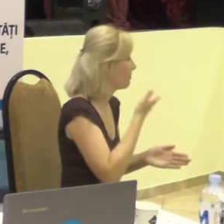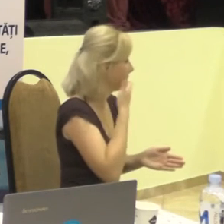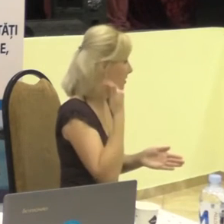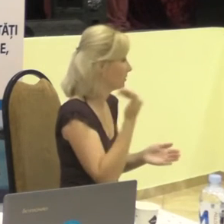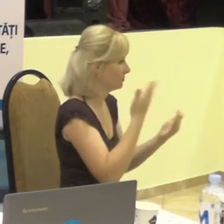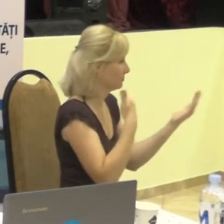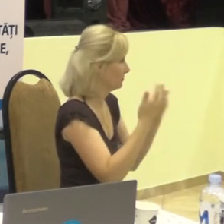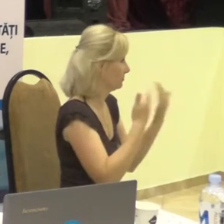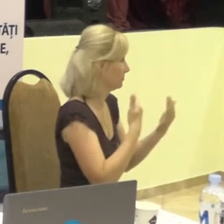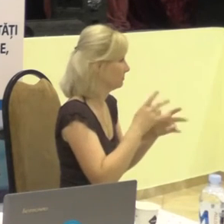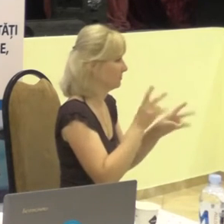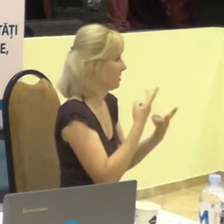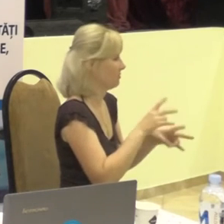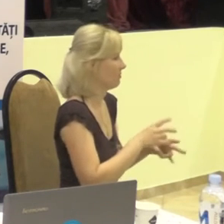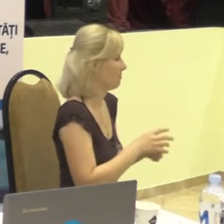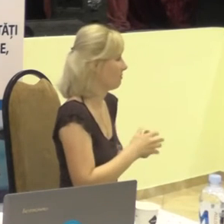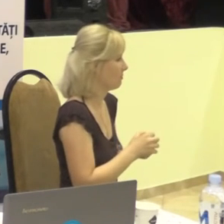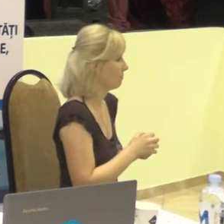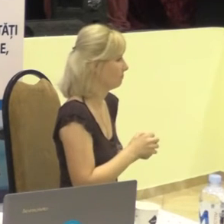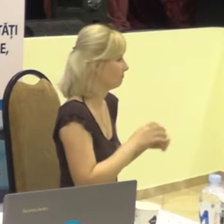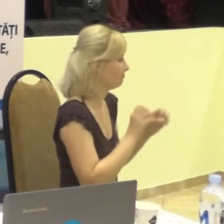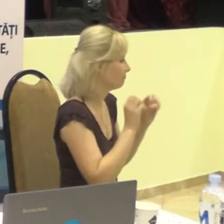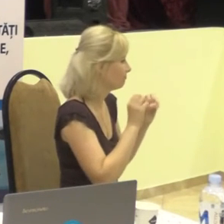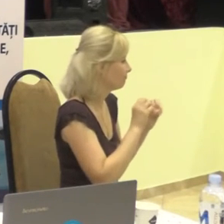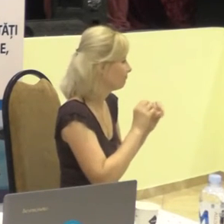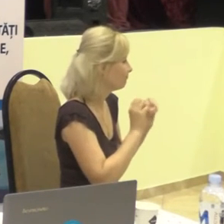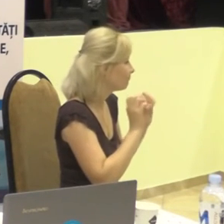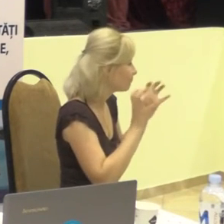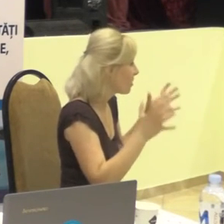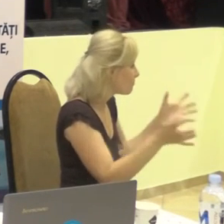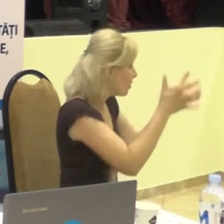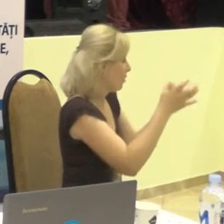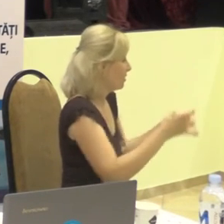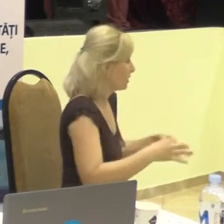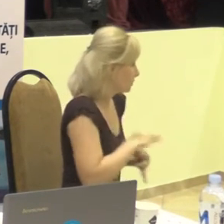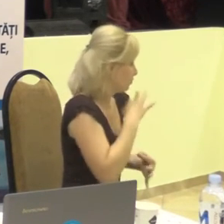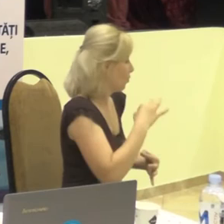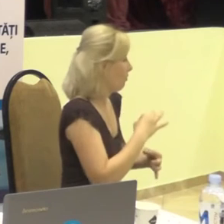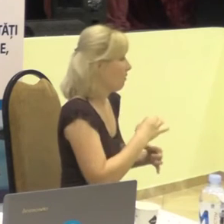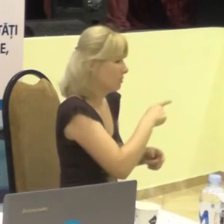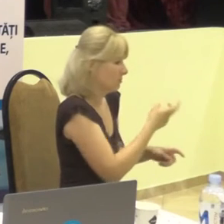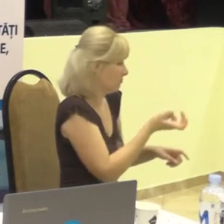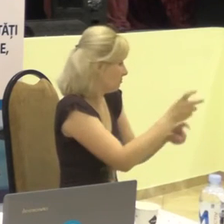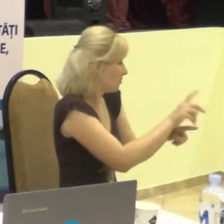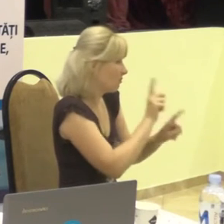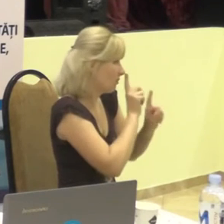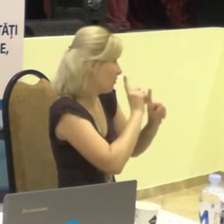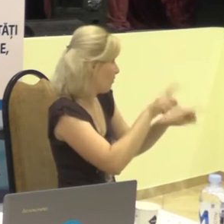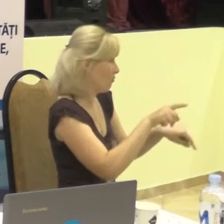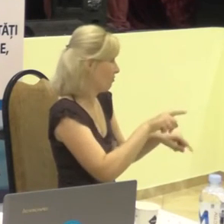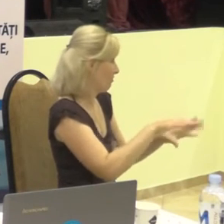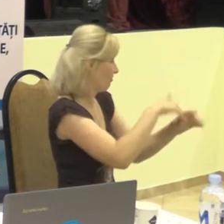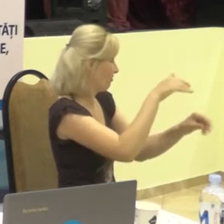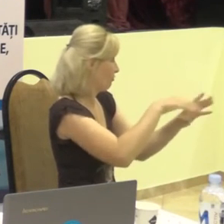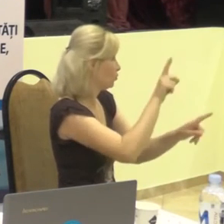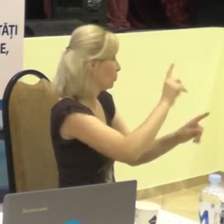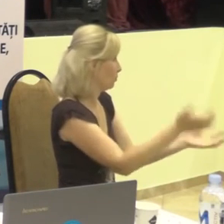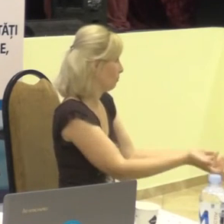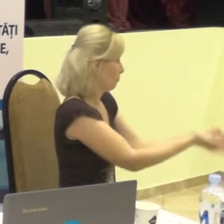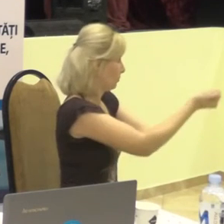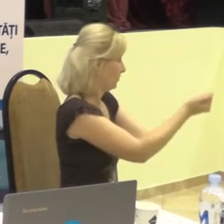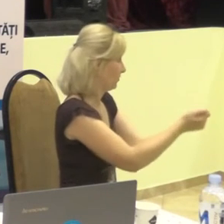Să nu îl bruscați. Altfel, niciodată nu mai vine la vor să vă susțină.